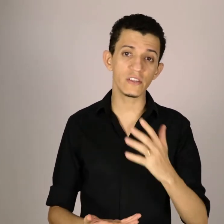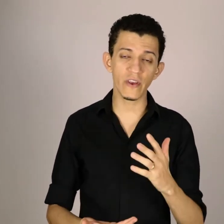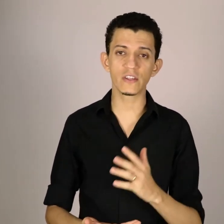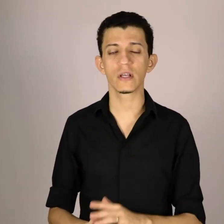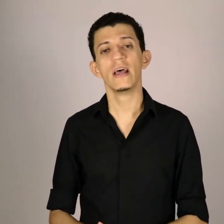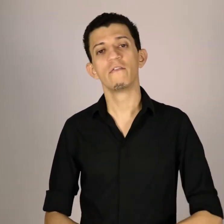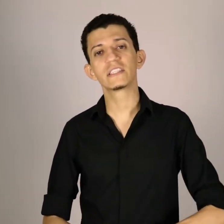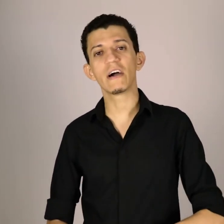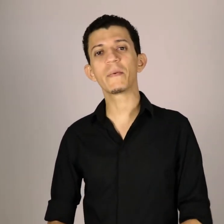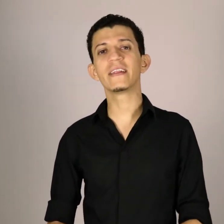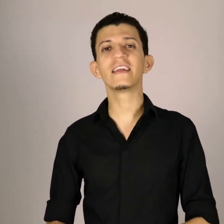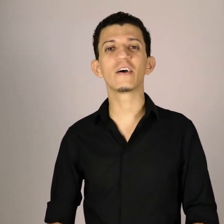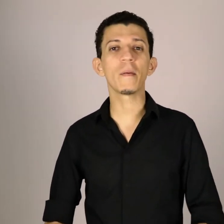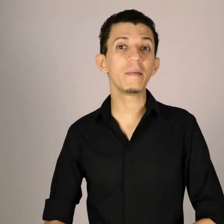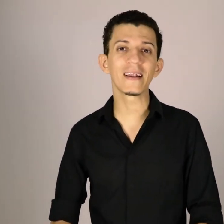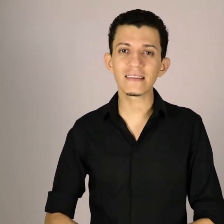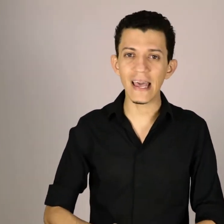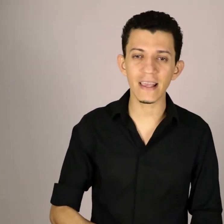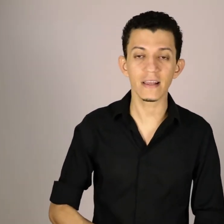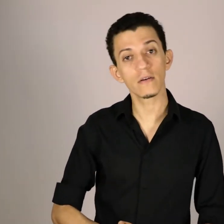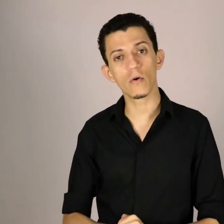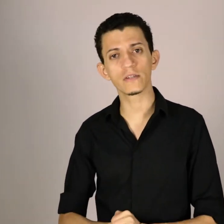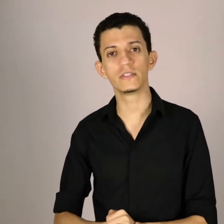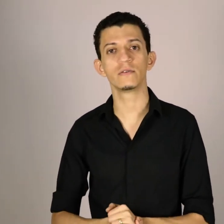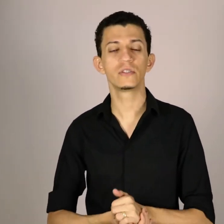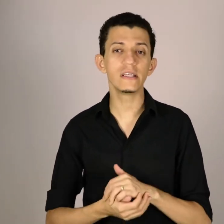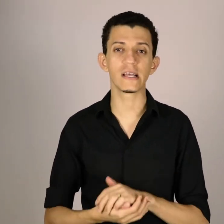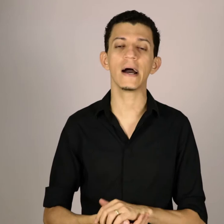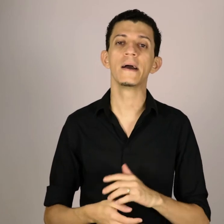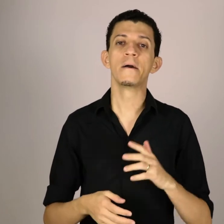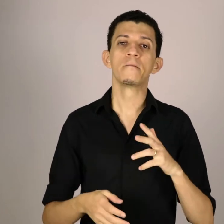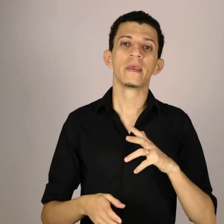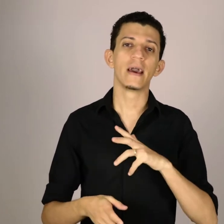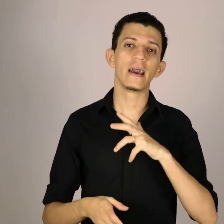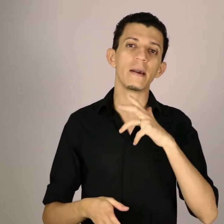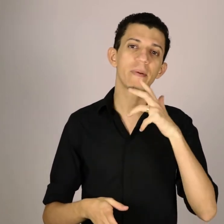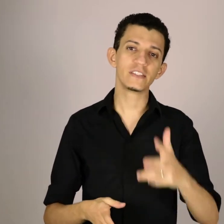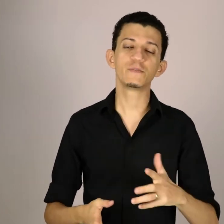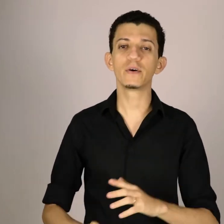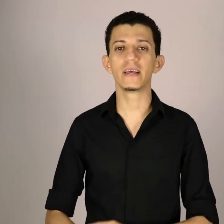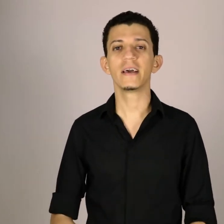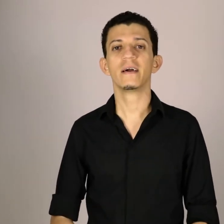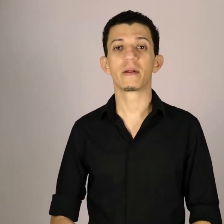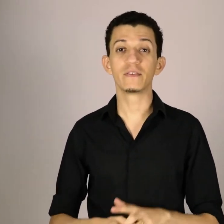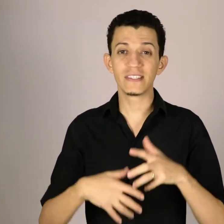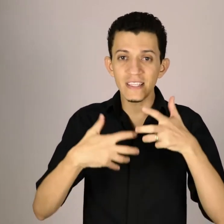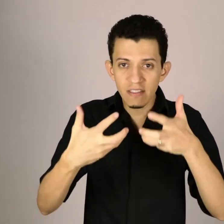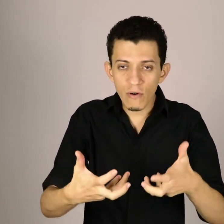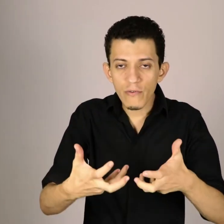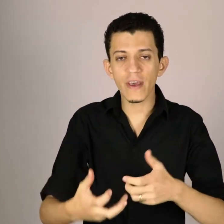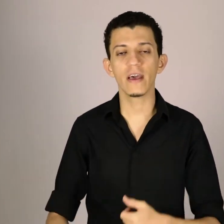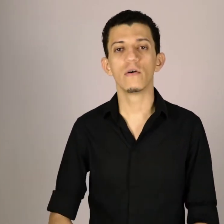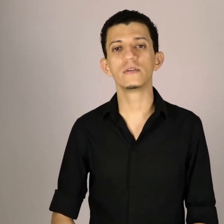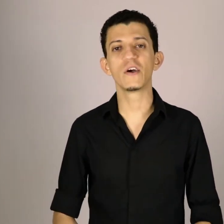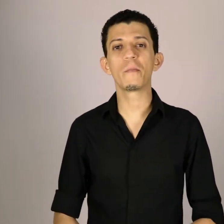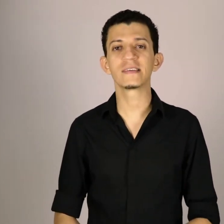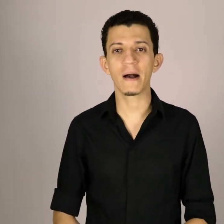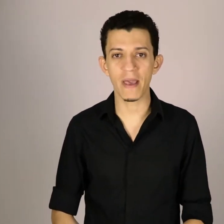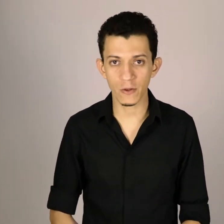vídeos, você vai aprender então a primeira técnica que eu gosto de utilizar para a gente poder, para você desenvolver o seu pensamento